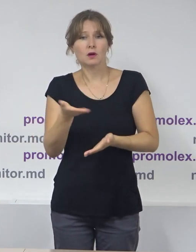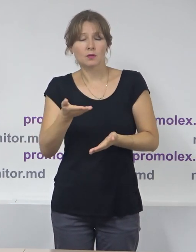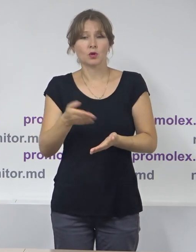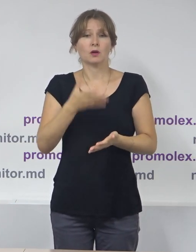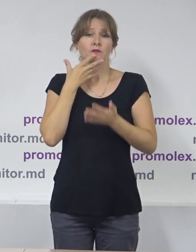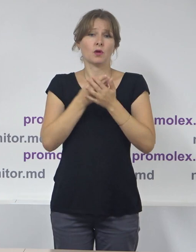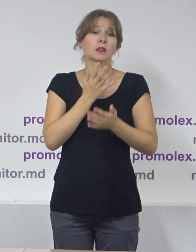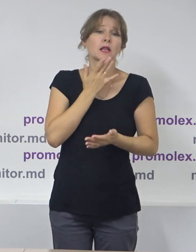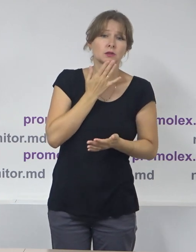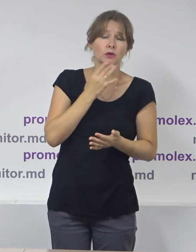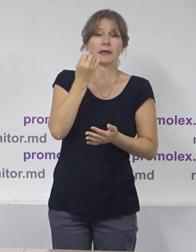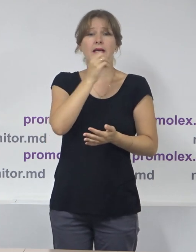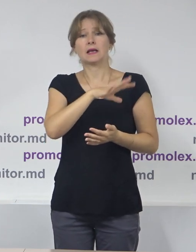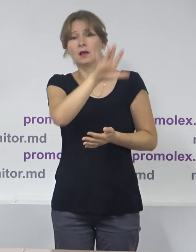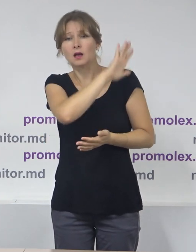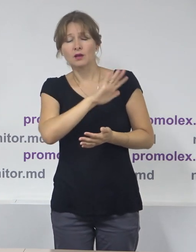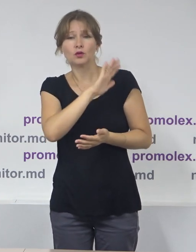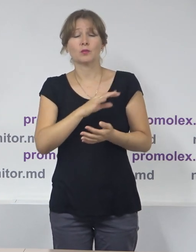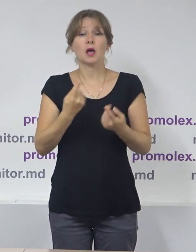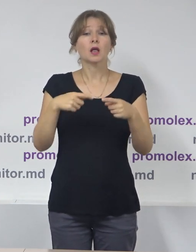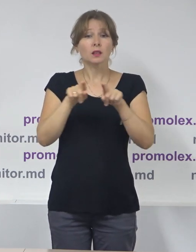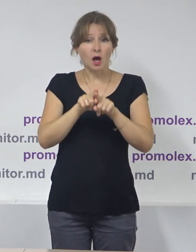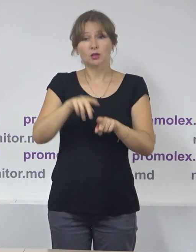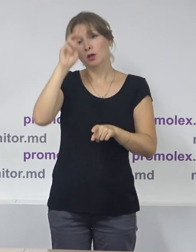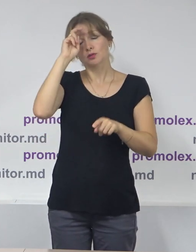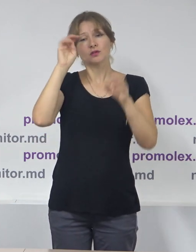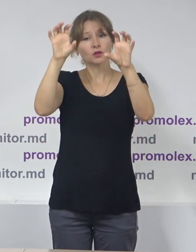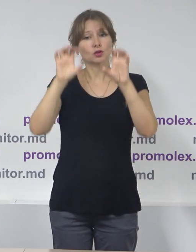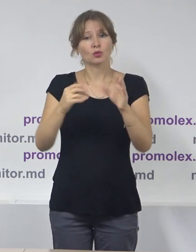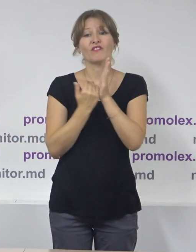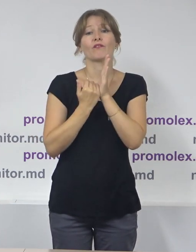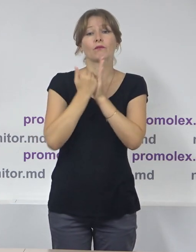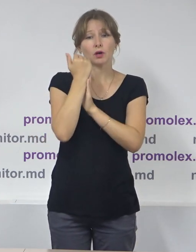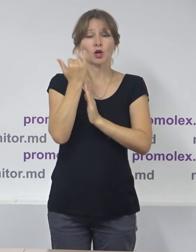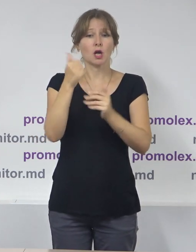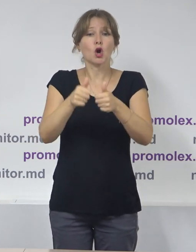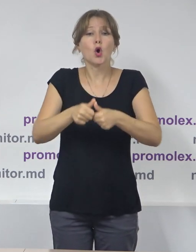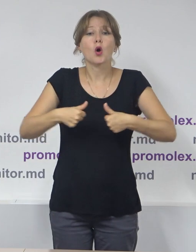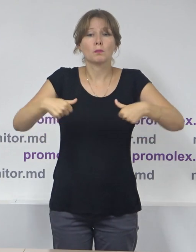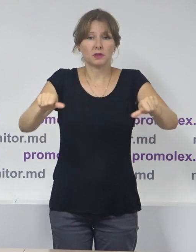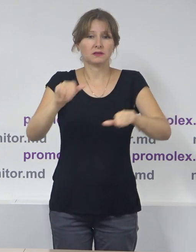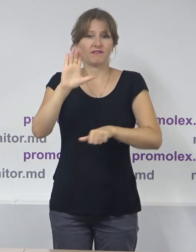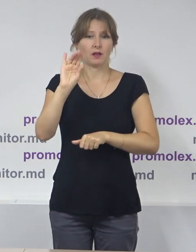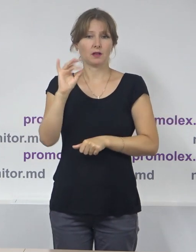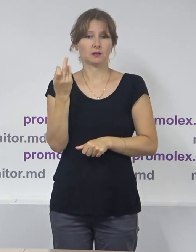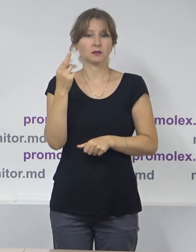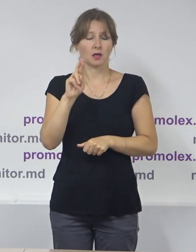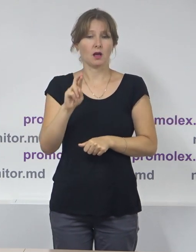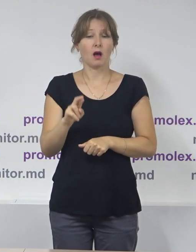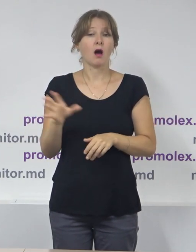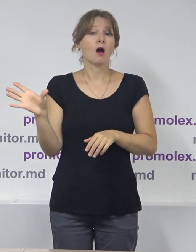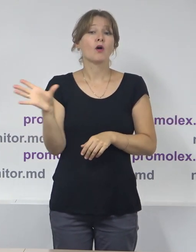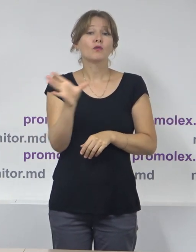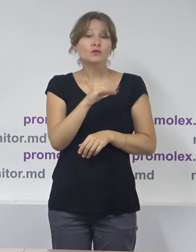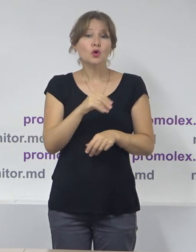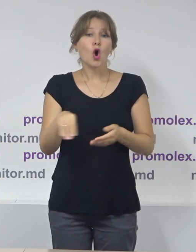naționali dar și internaționali precum și în adresele curții constitucionale dar și în opiniile Comisiei de la Veneția. Procesul de